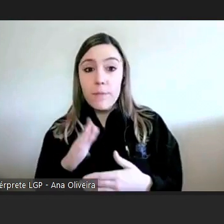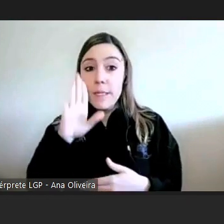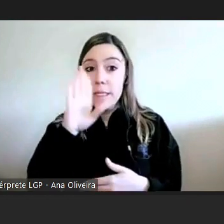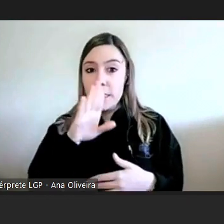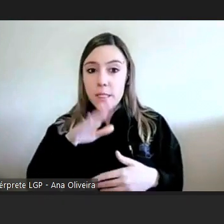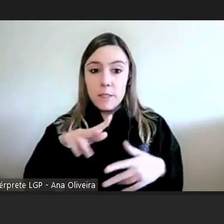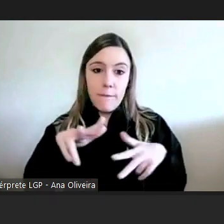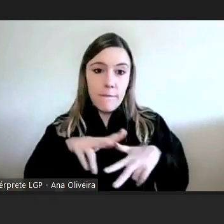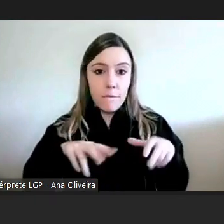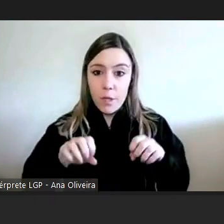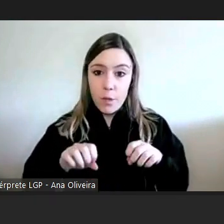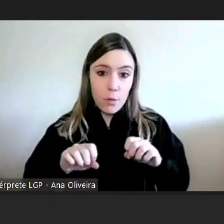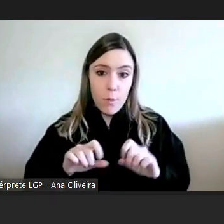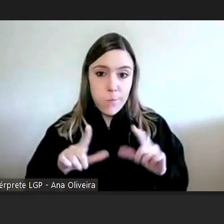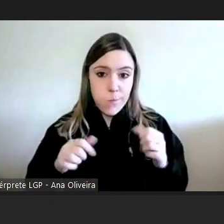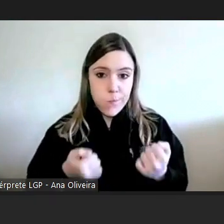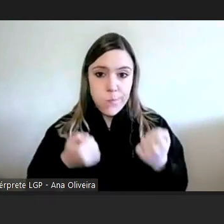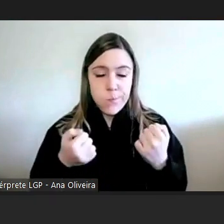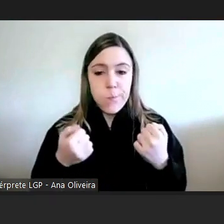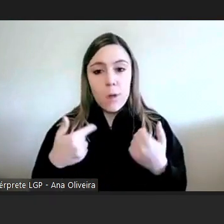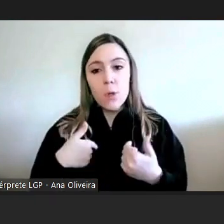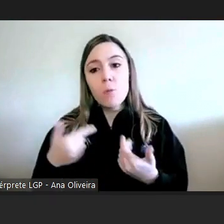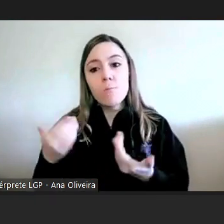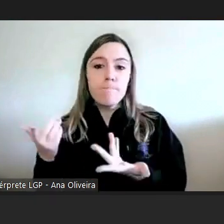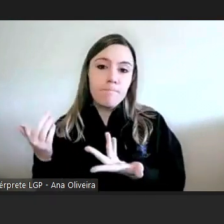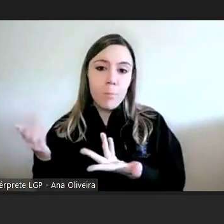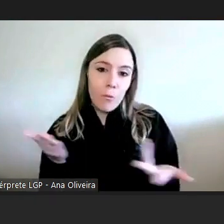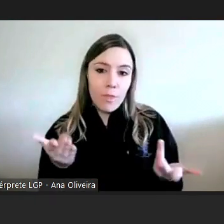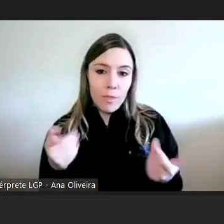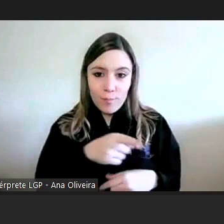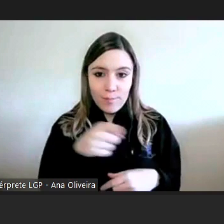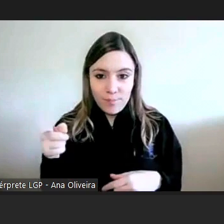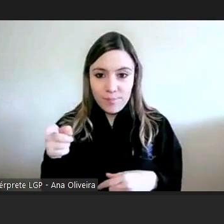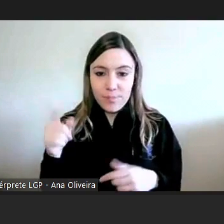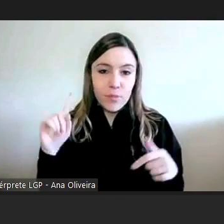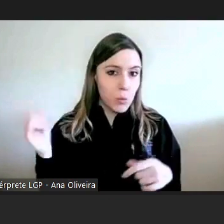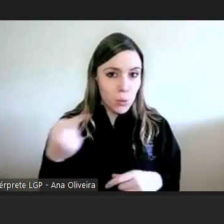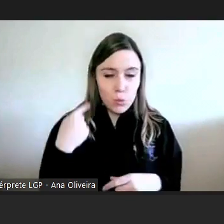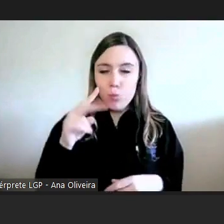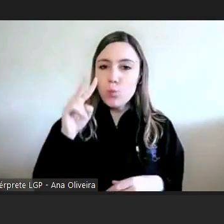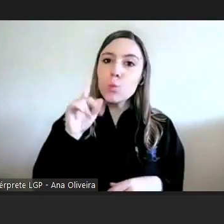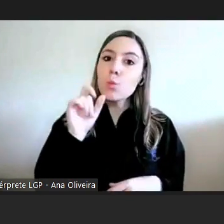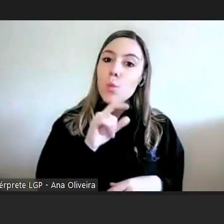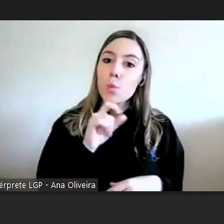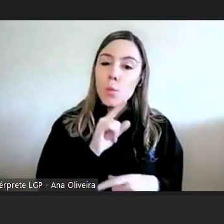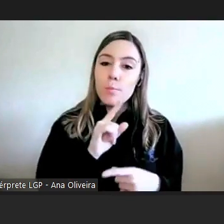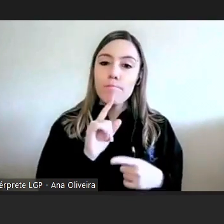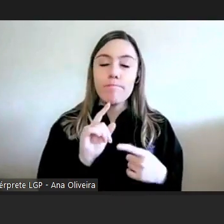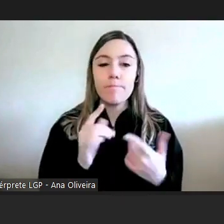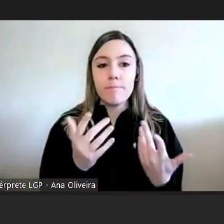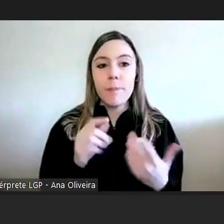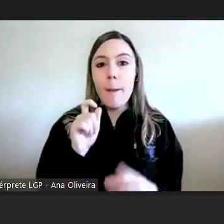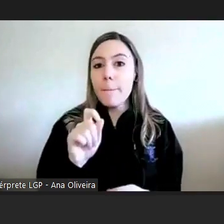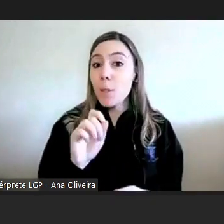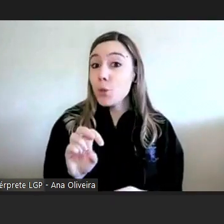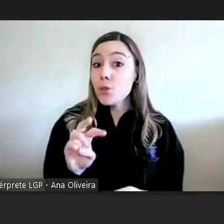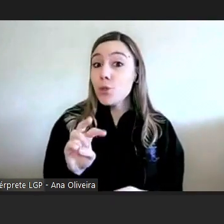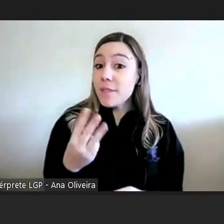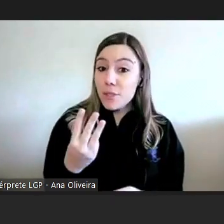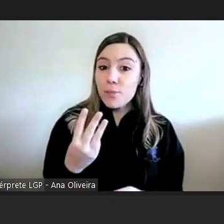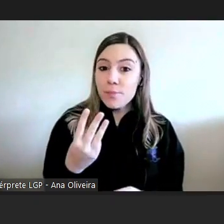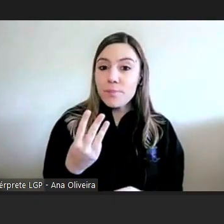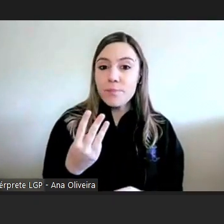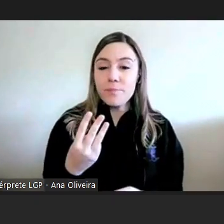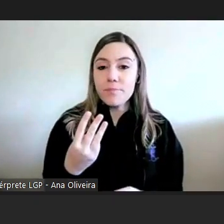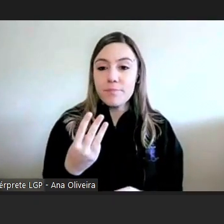partilhar hoje aqui eu deixava o convite a todos puderem ver particularmente enfim são três minutos e